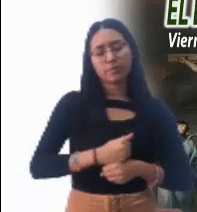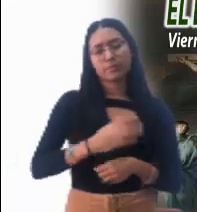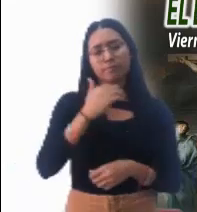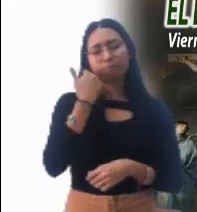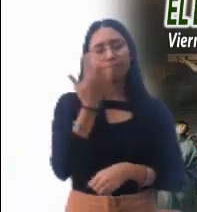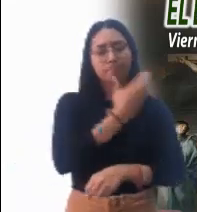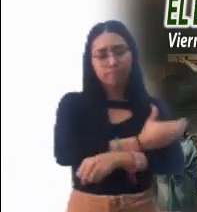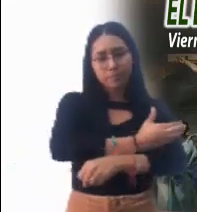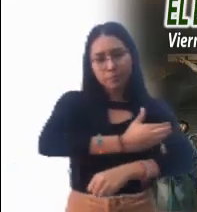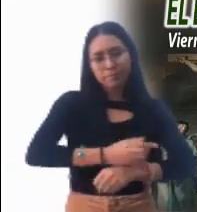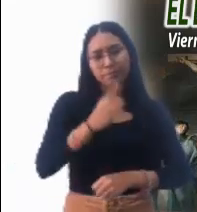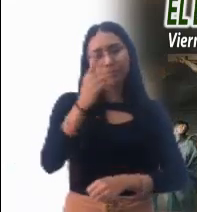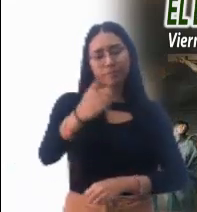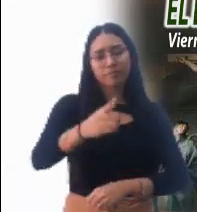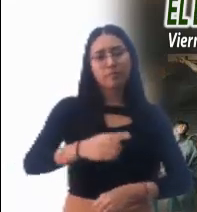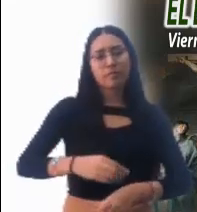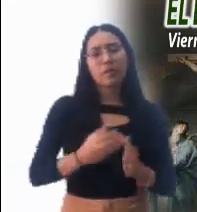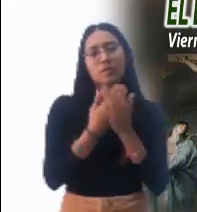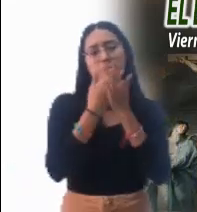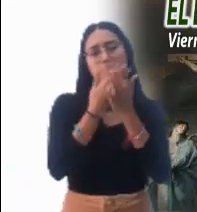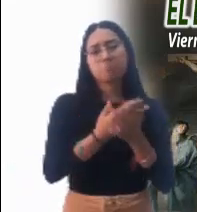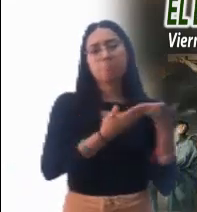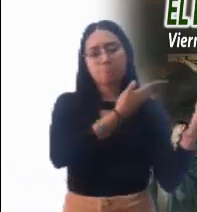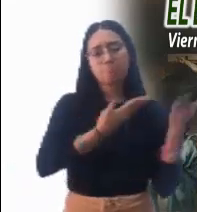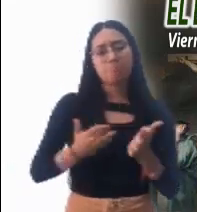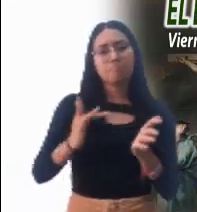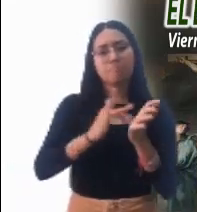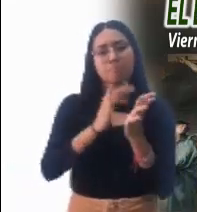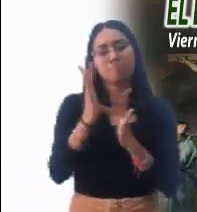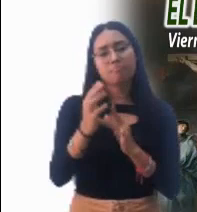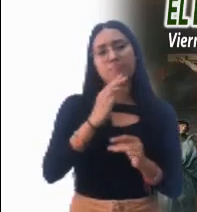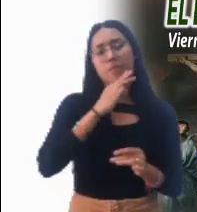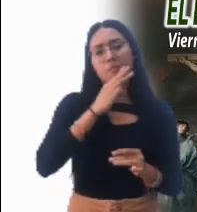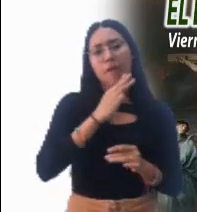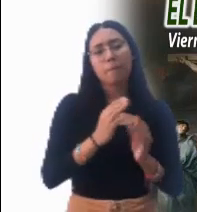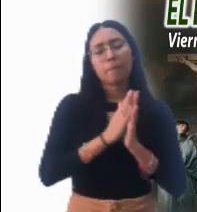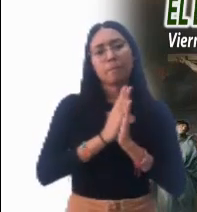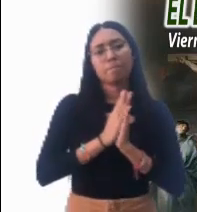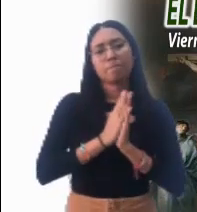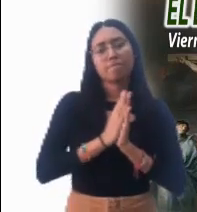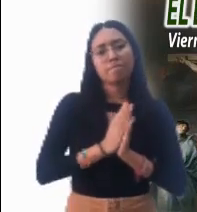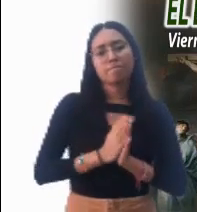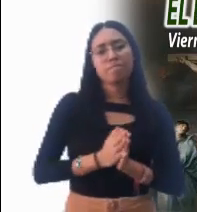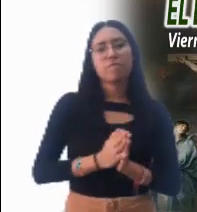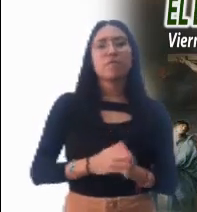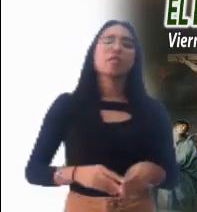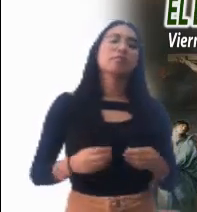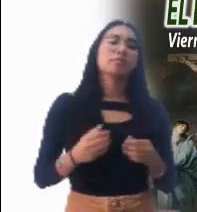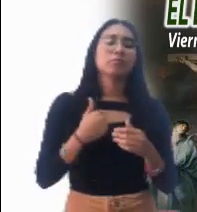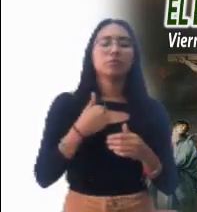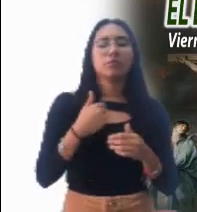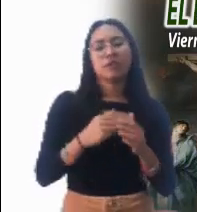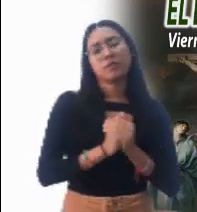a ti en dinámica espera de la resurrección. Madre del dolor, aviva nuestra esperanza.